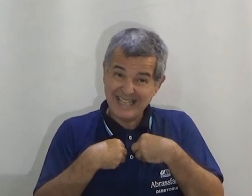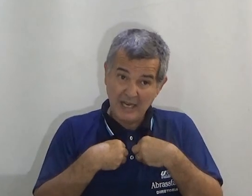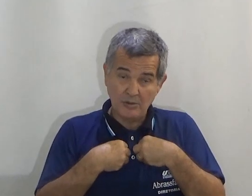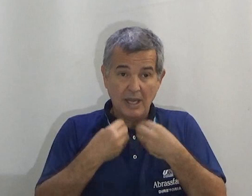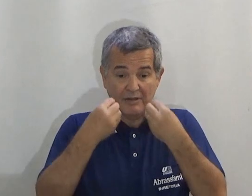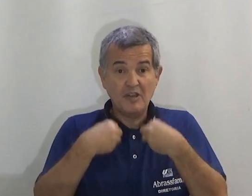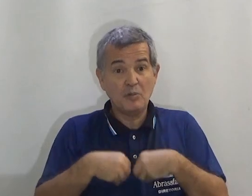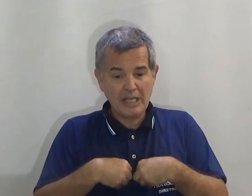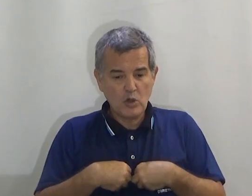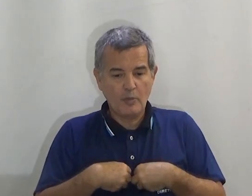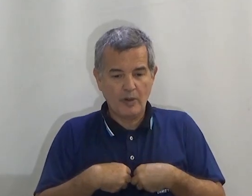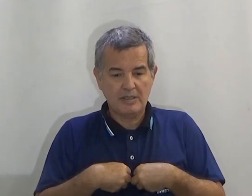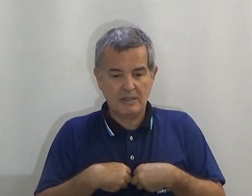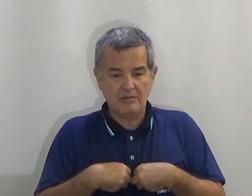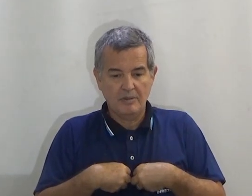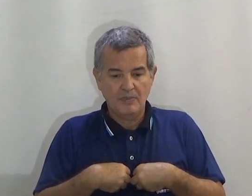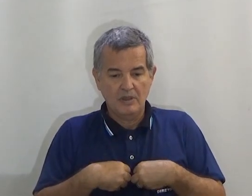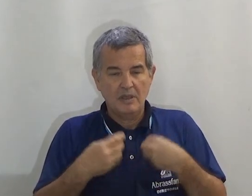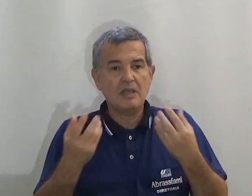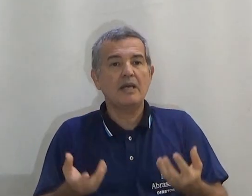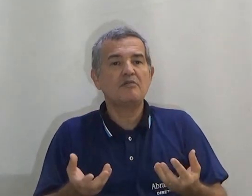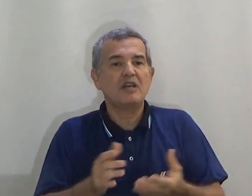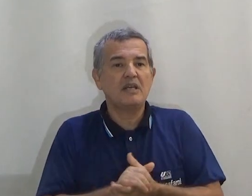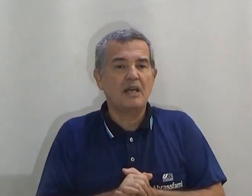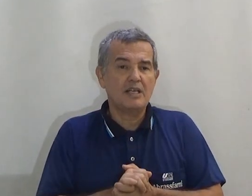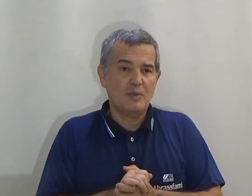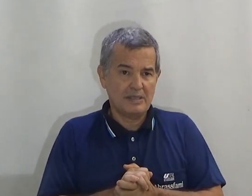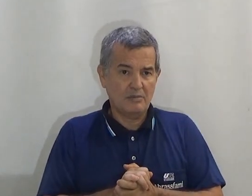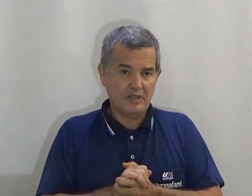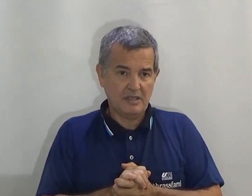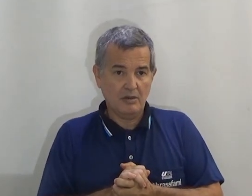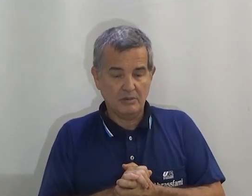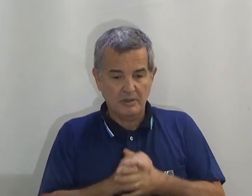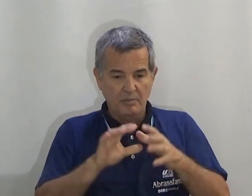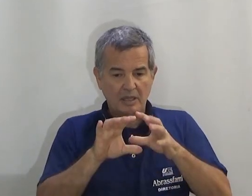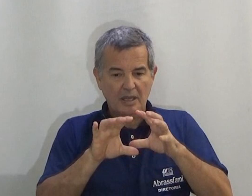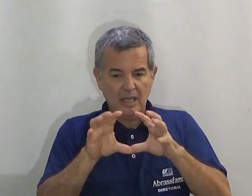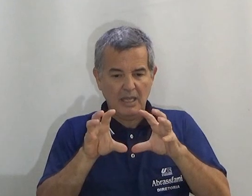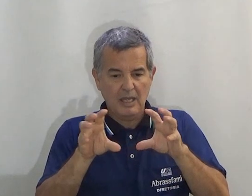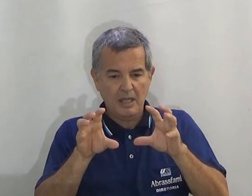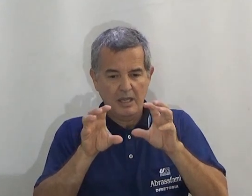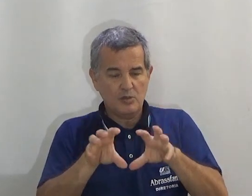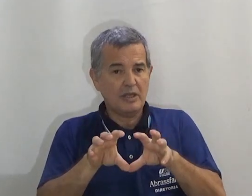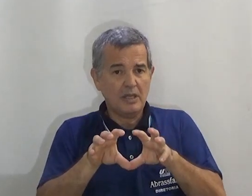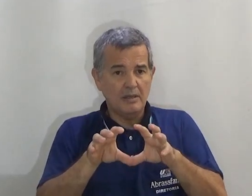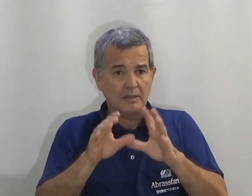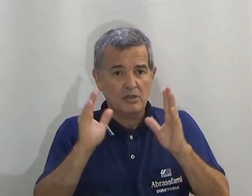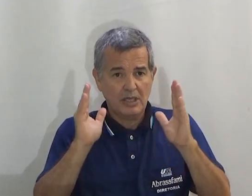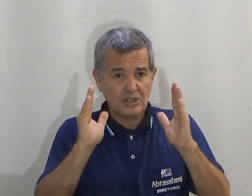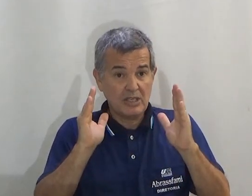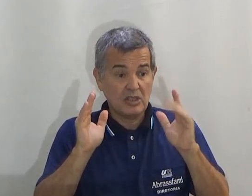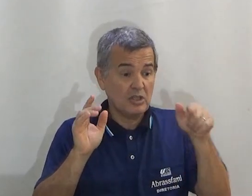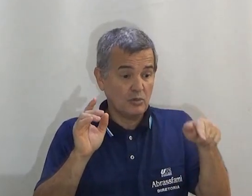for necessário, haver uma incorporação. E aí vem a expressão facial. Bem, isso aqui